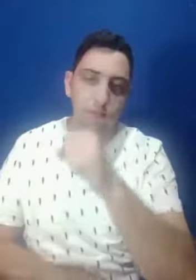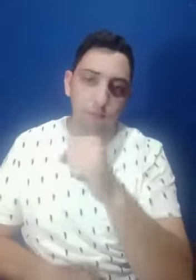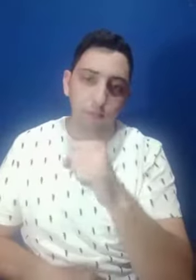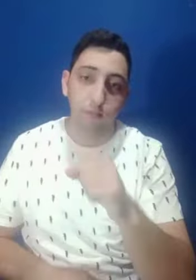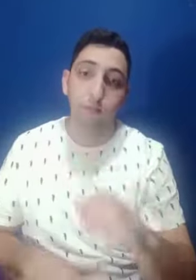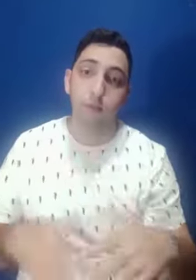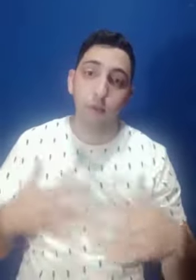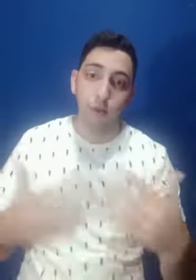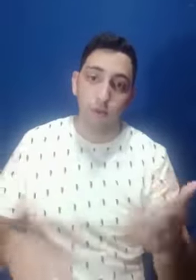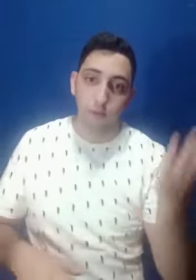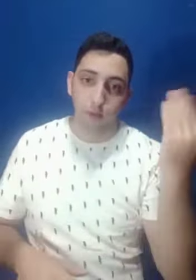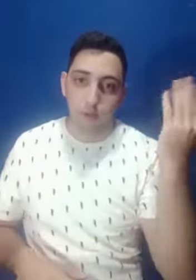de querer aprender.